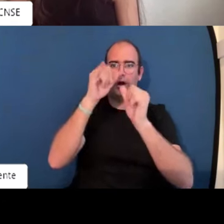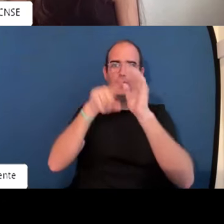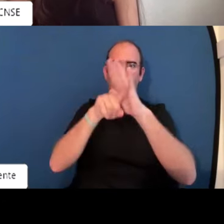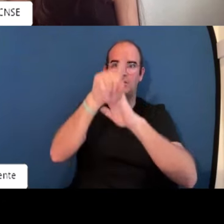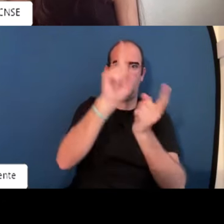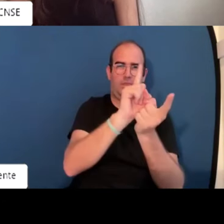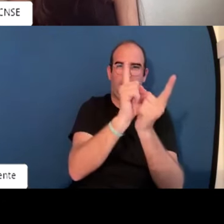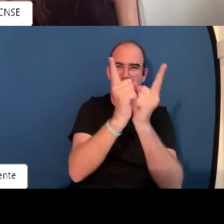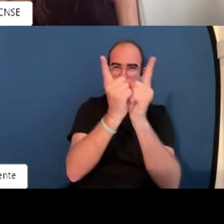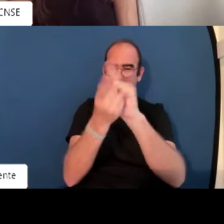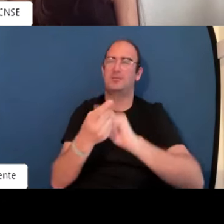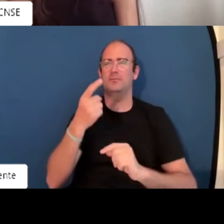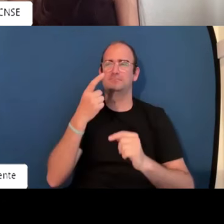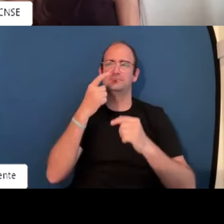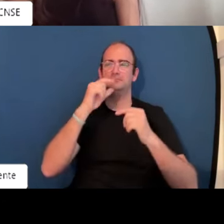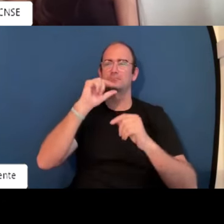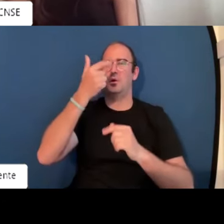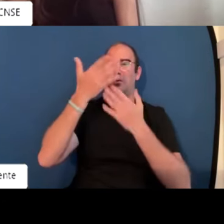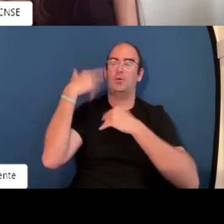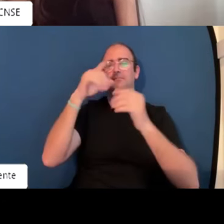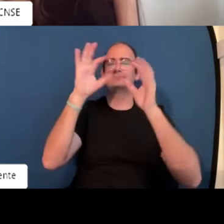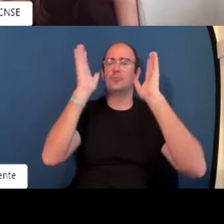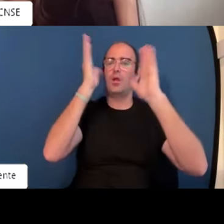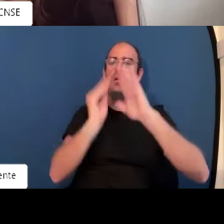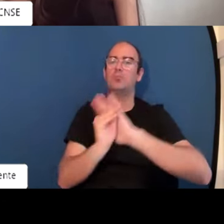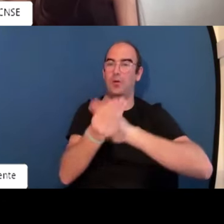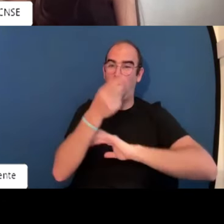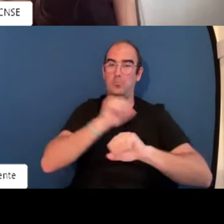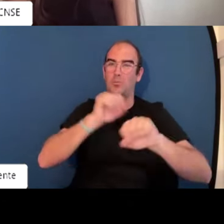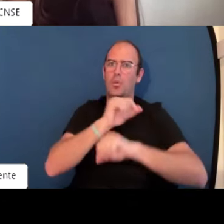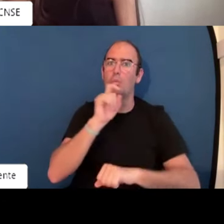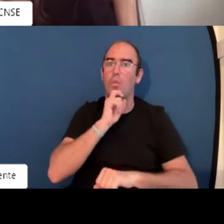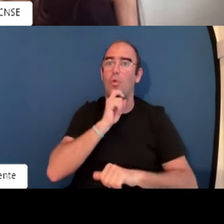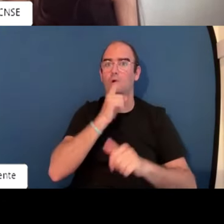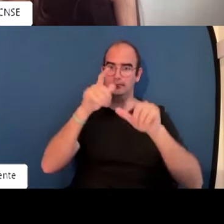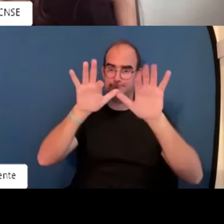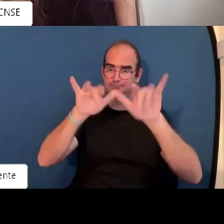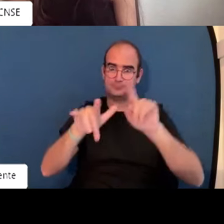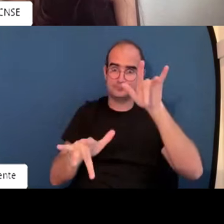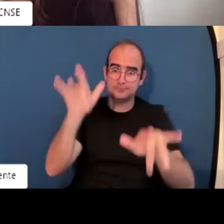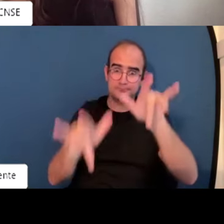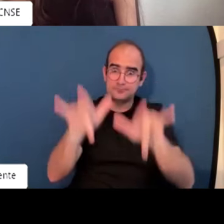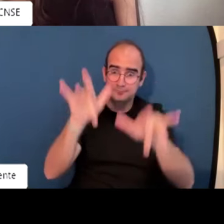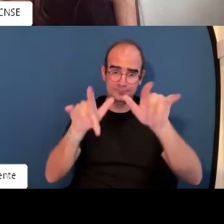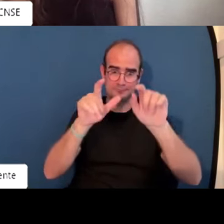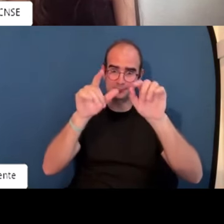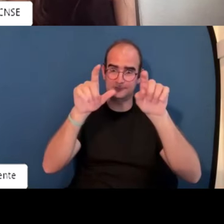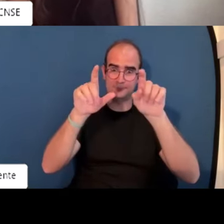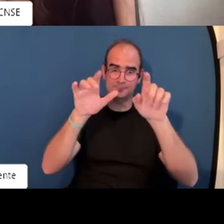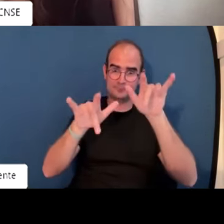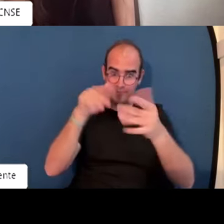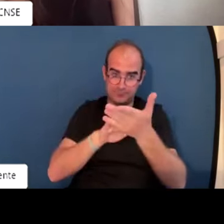en cuanto a los currículums es verdad que el modelo ha cambiado mucho cuando se empezaron